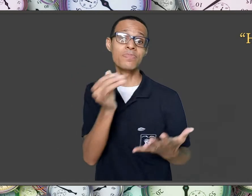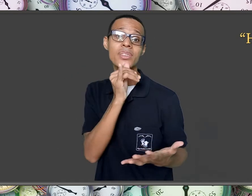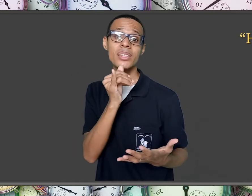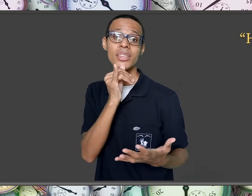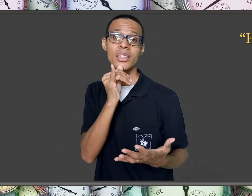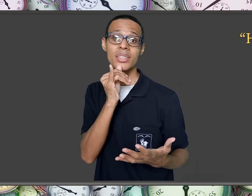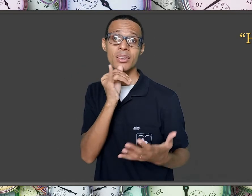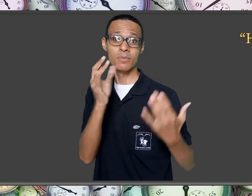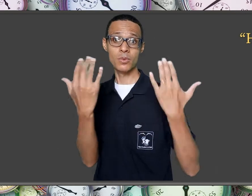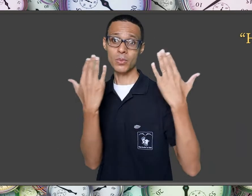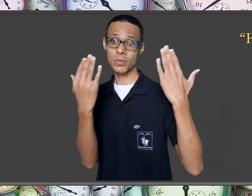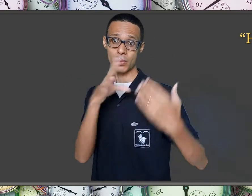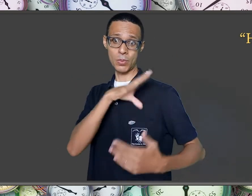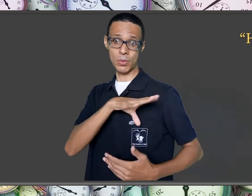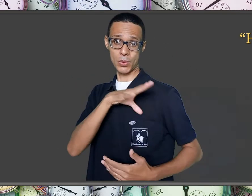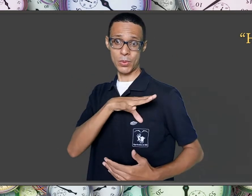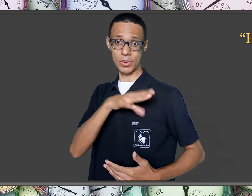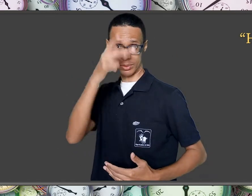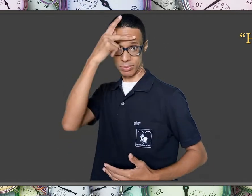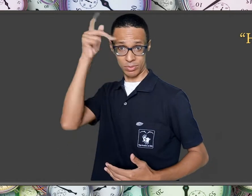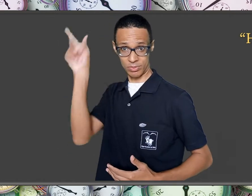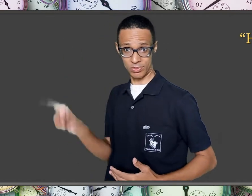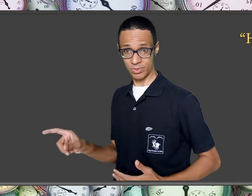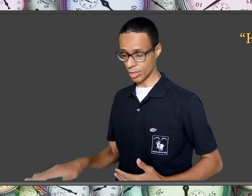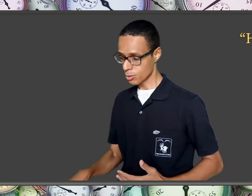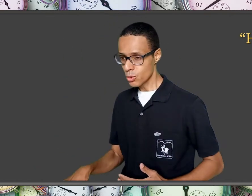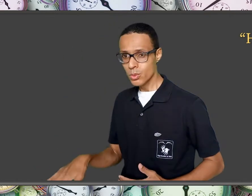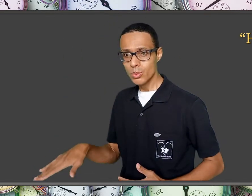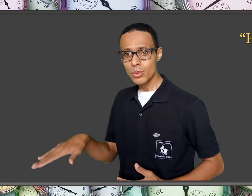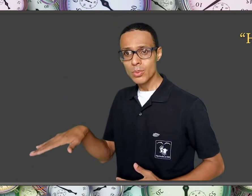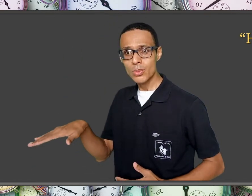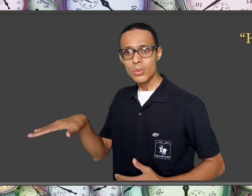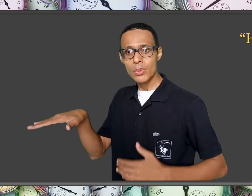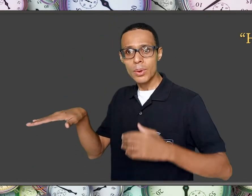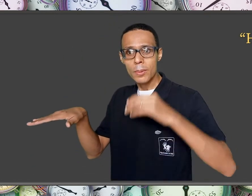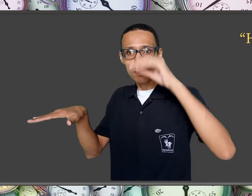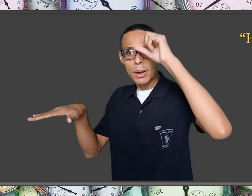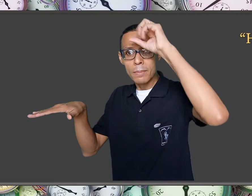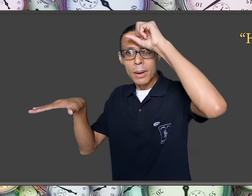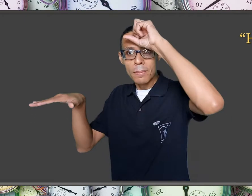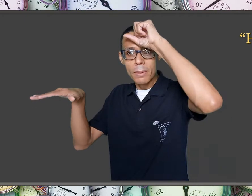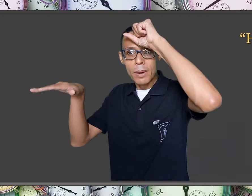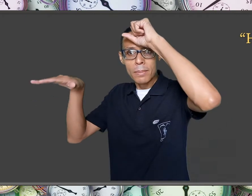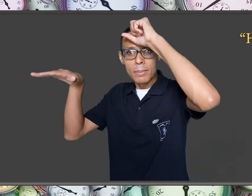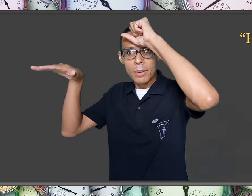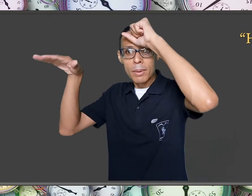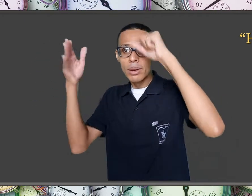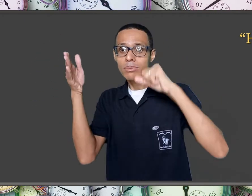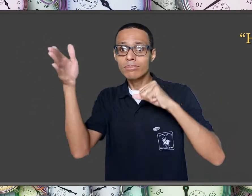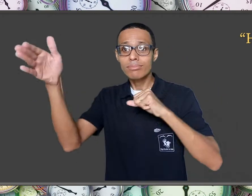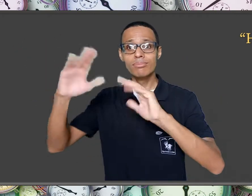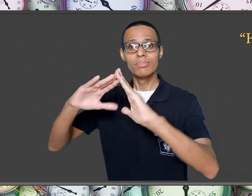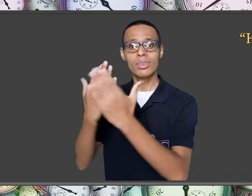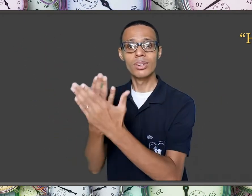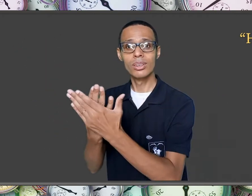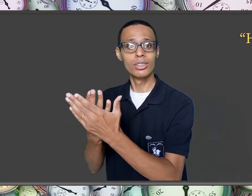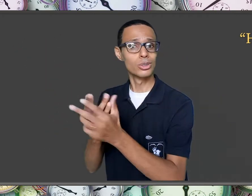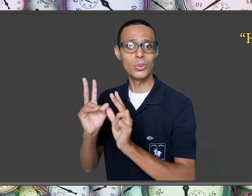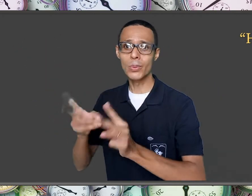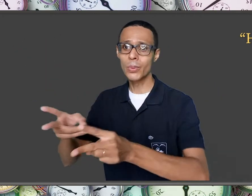o sujeito nasce aprendendo, vai à escola, cresce e ainda tem muito que aprender por conta